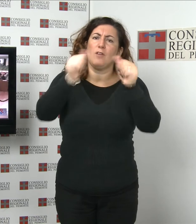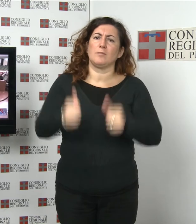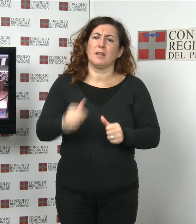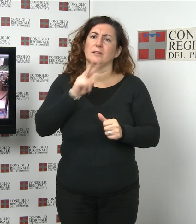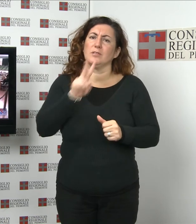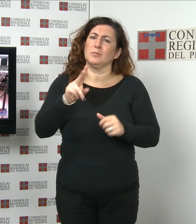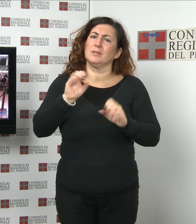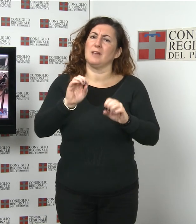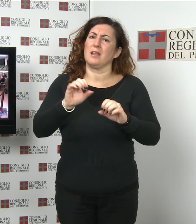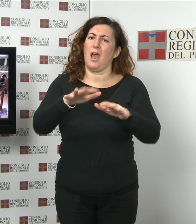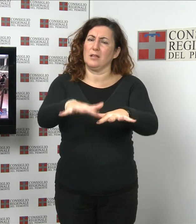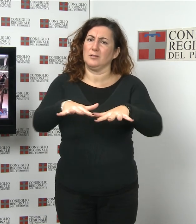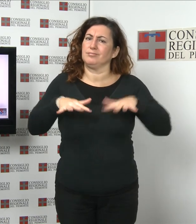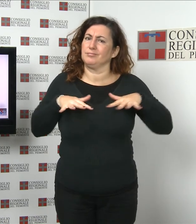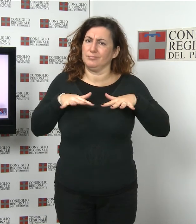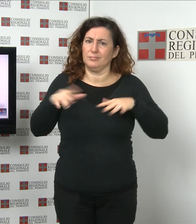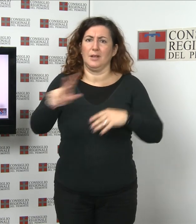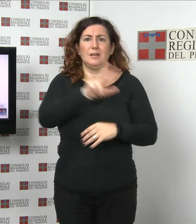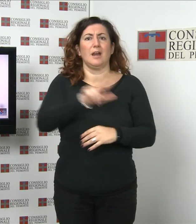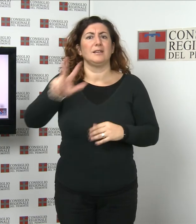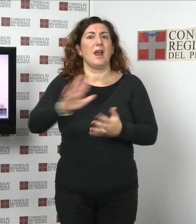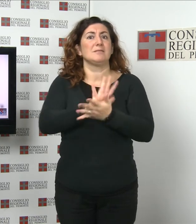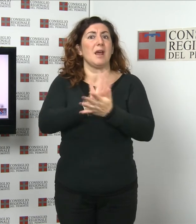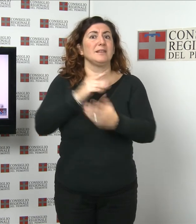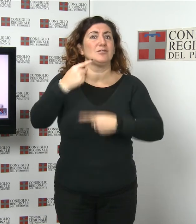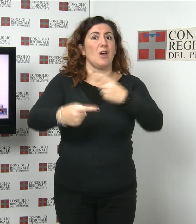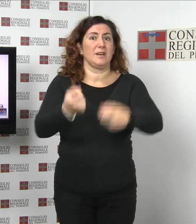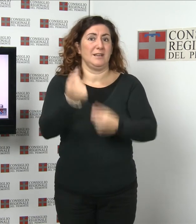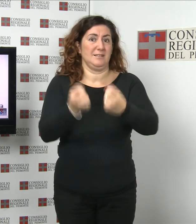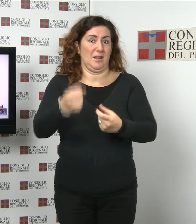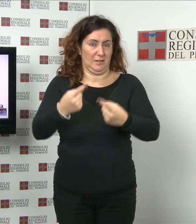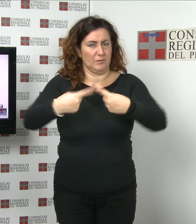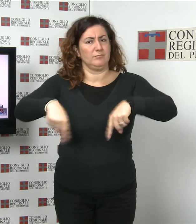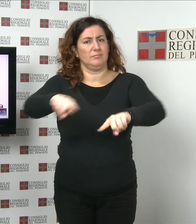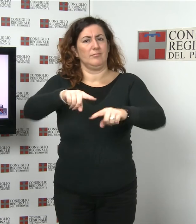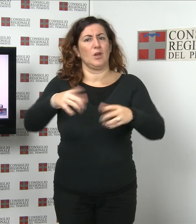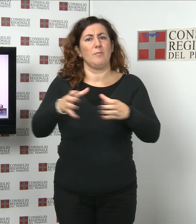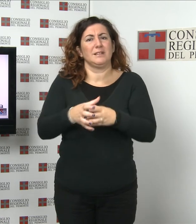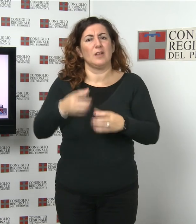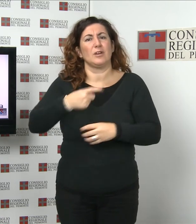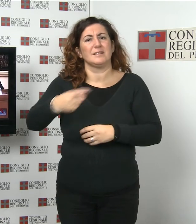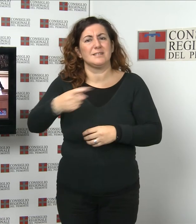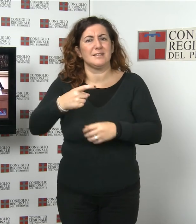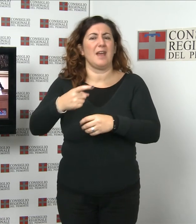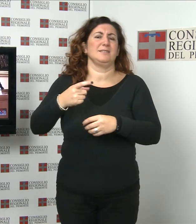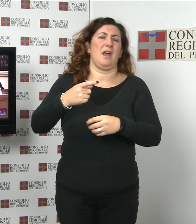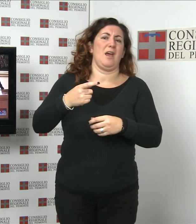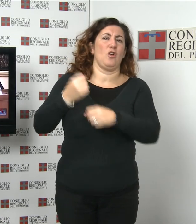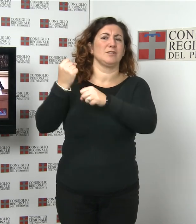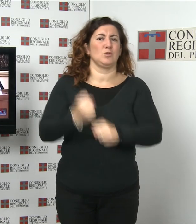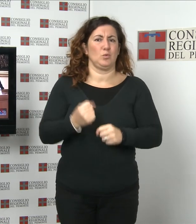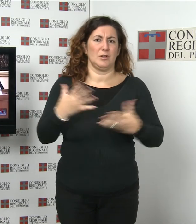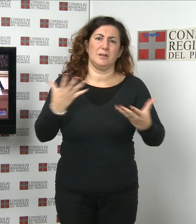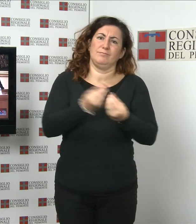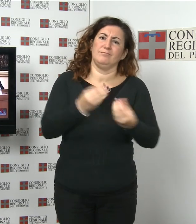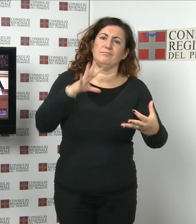ricerca della 33esima edizione dell'iniziativa, indetta dal Comitato Resistente Costituzione con l'Ufficio Scolastico Regionale. Le